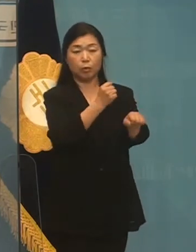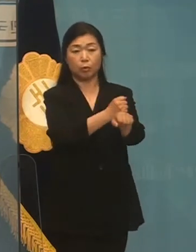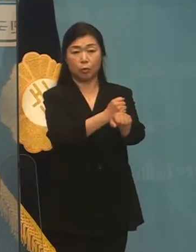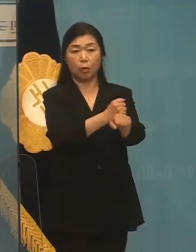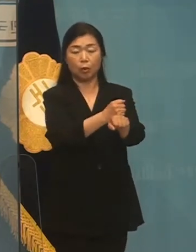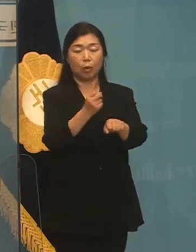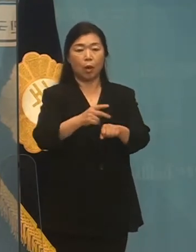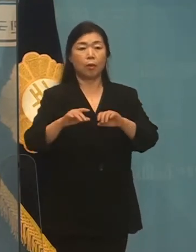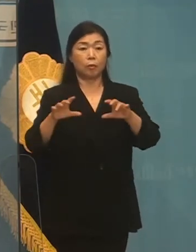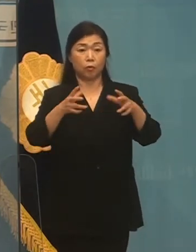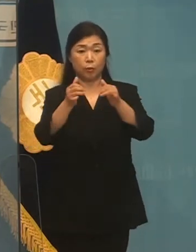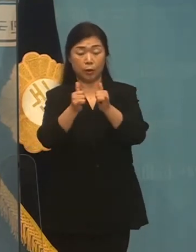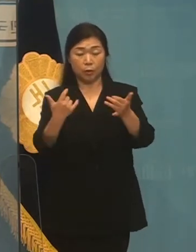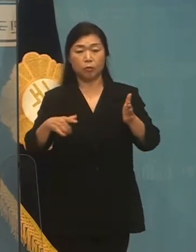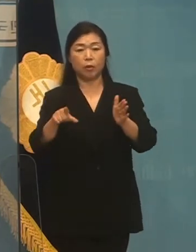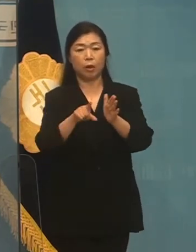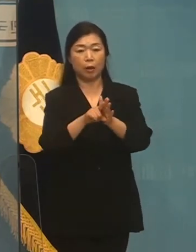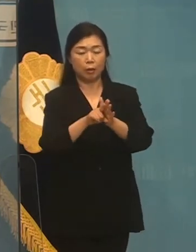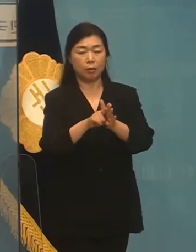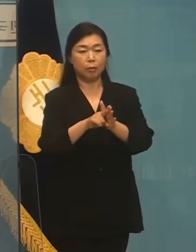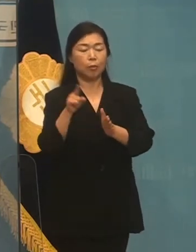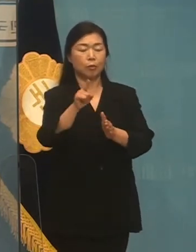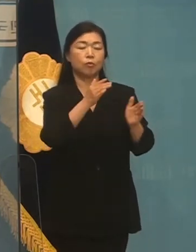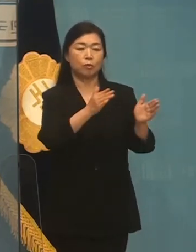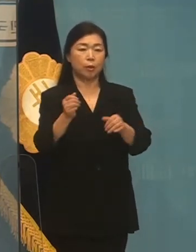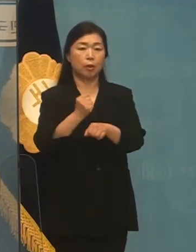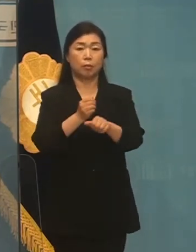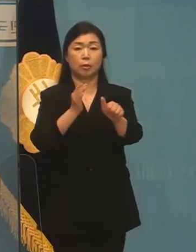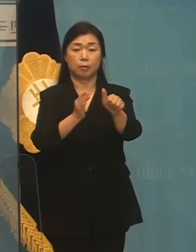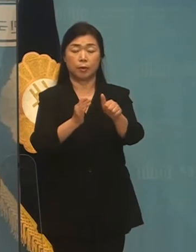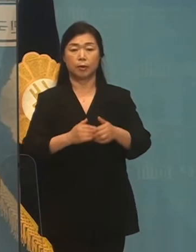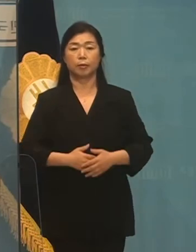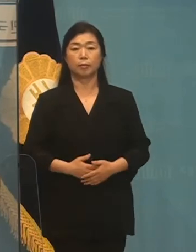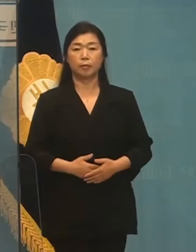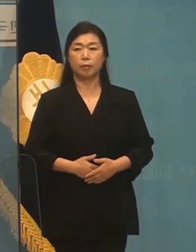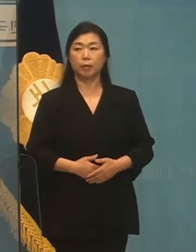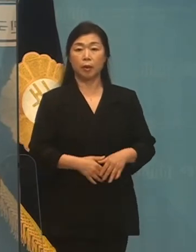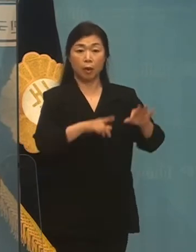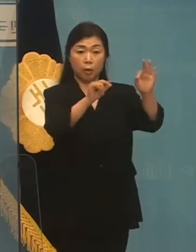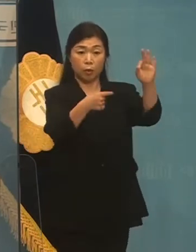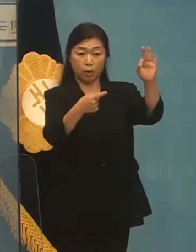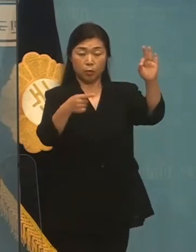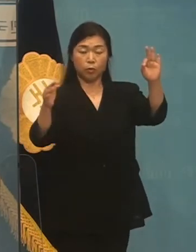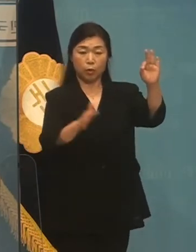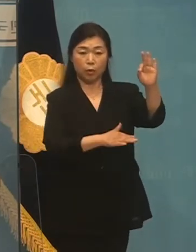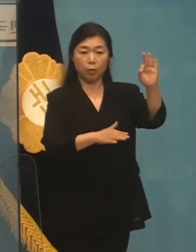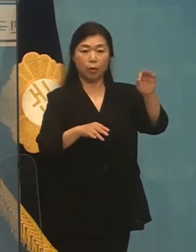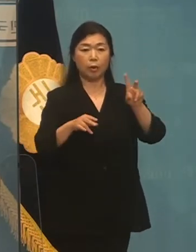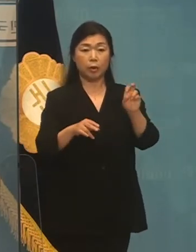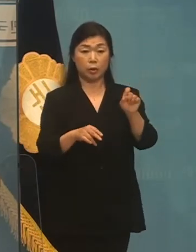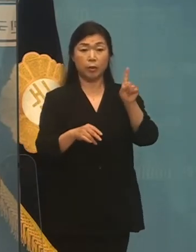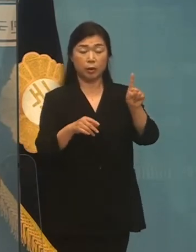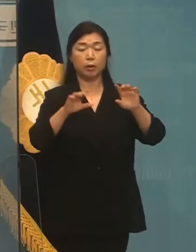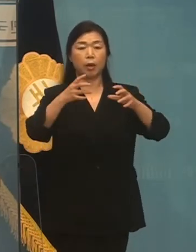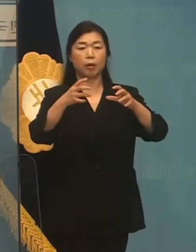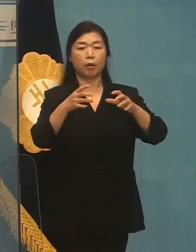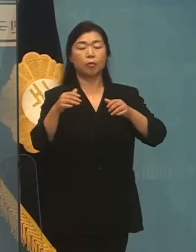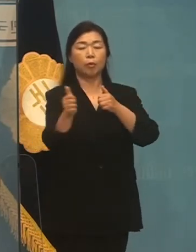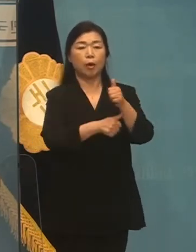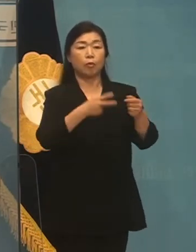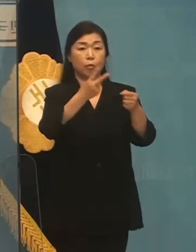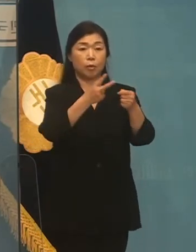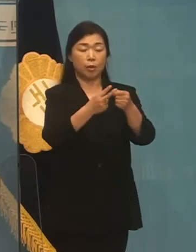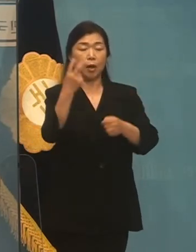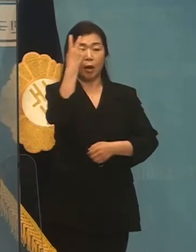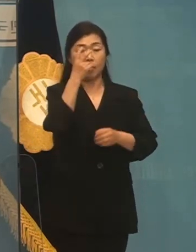민생을 위한 교과를 준비하십시오. 다음 달 1일부터 21대 국회의 두 번째 국정